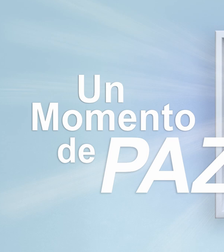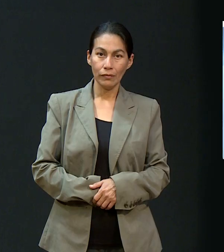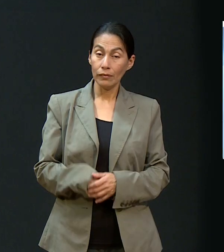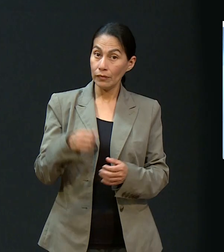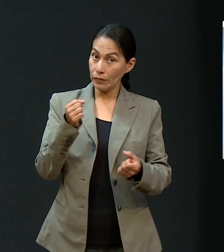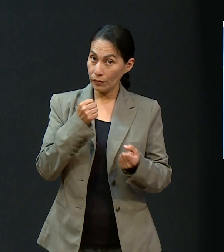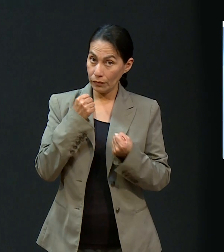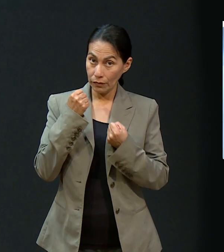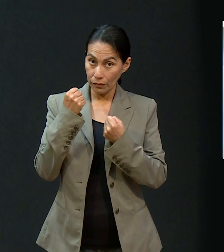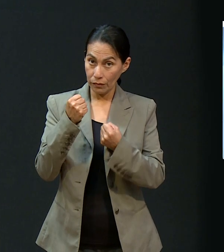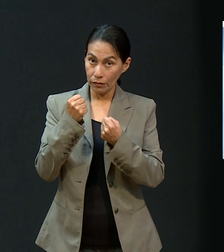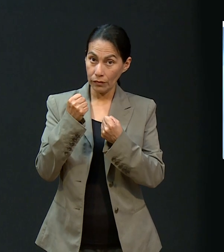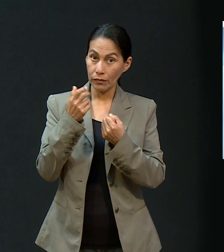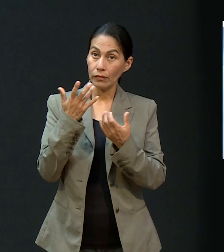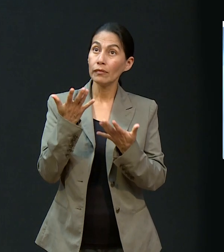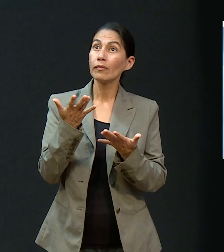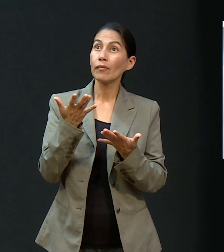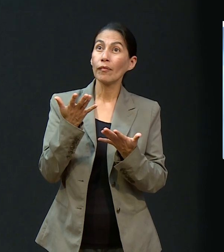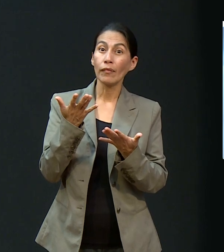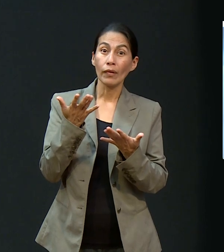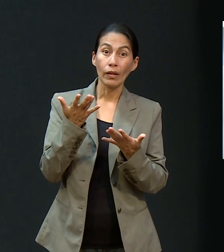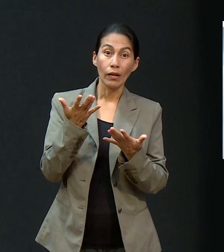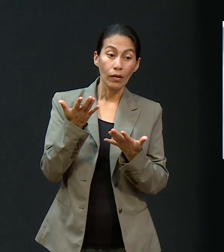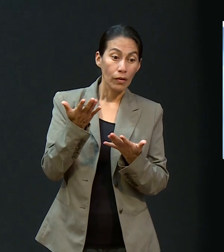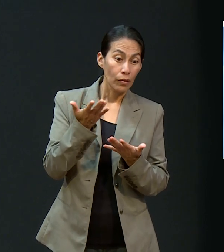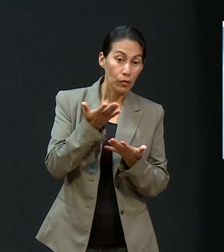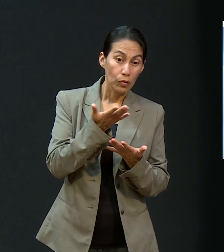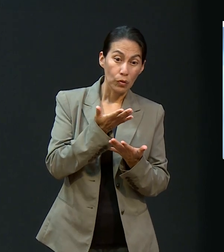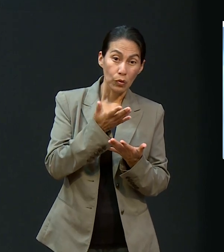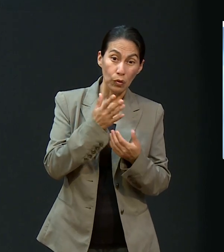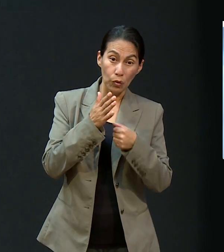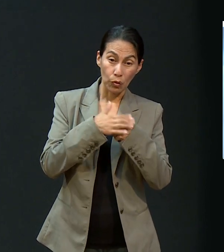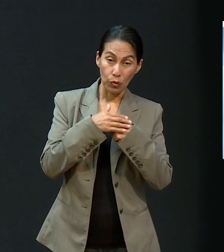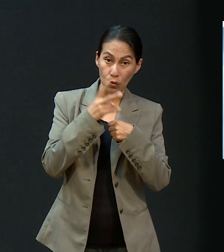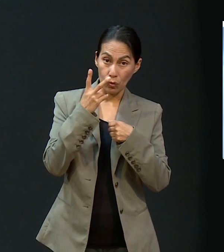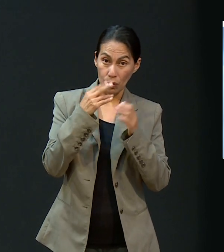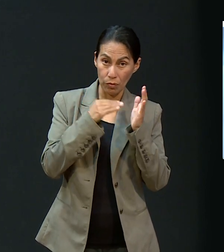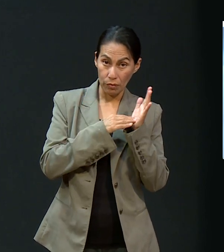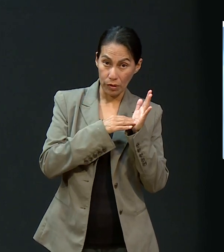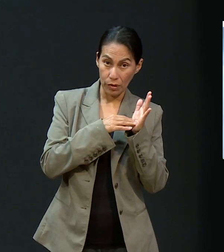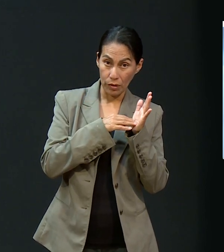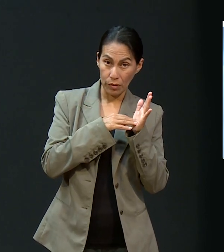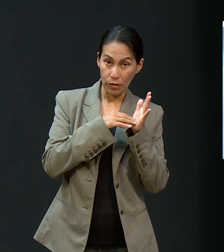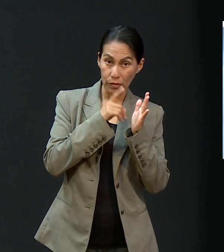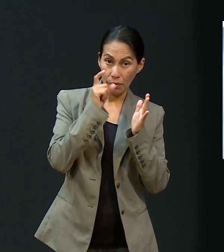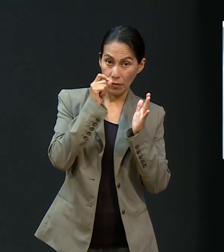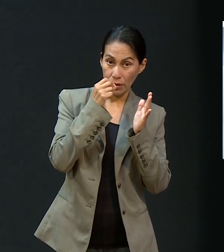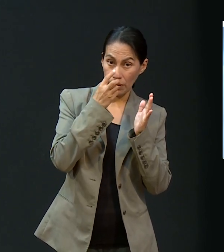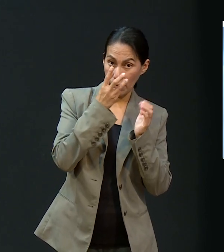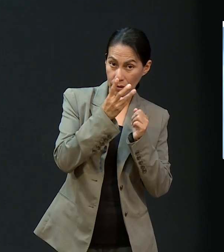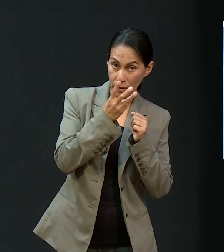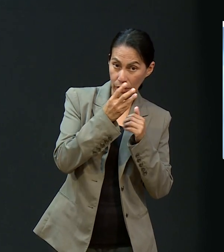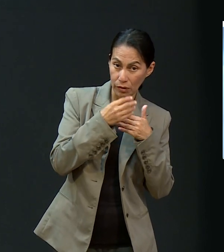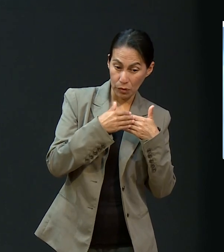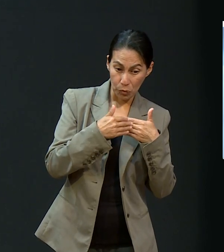Sin duda alguna, lo más grande para el 2023 lo vamos a vivir